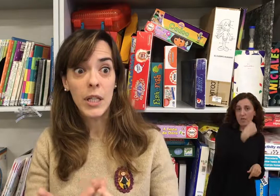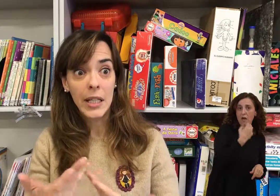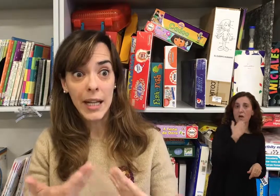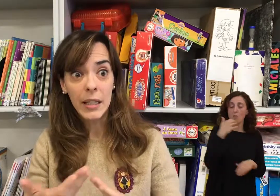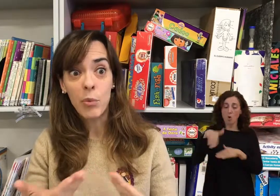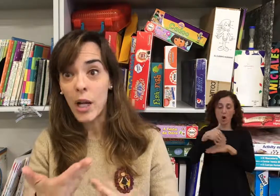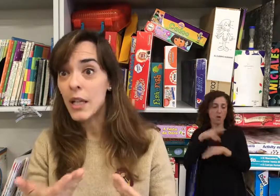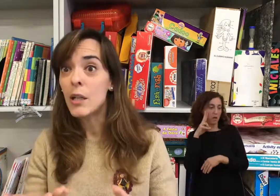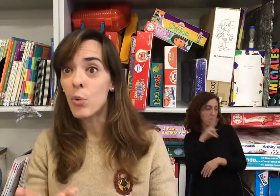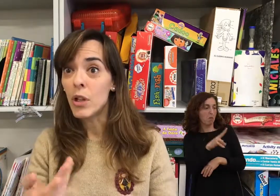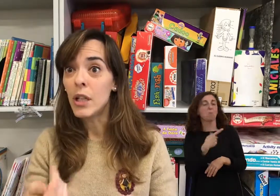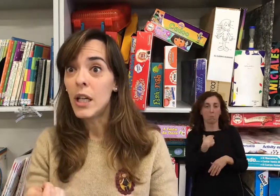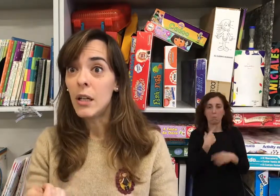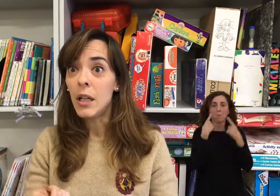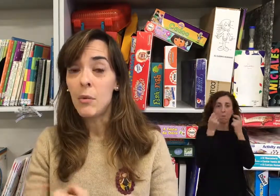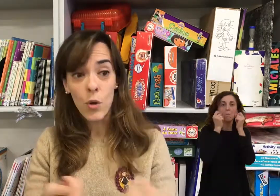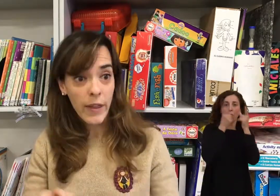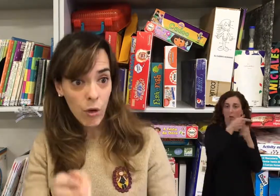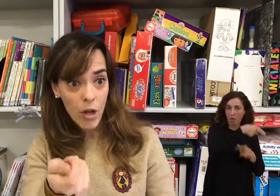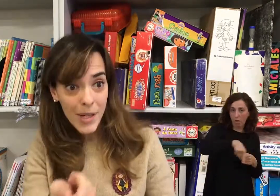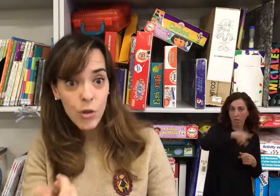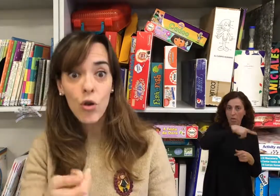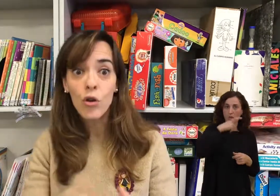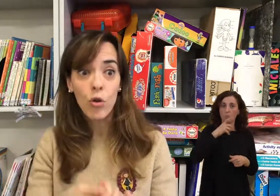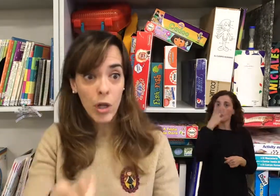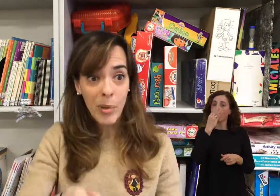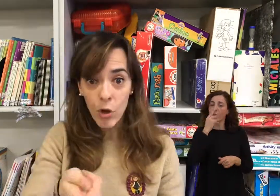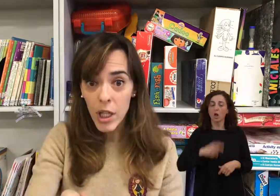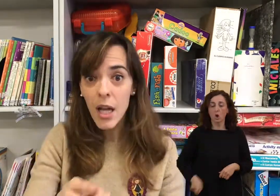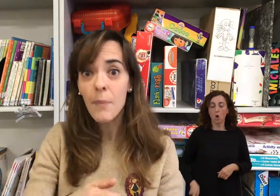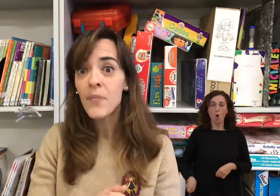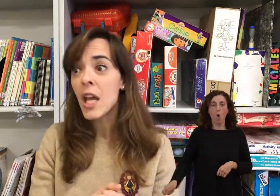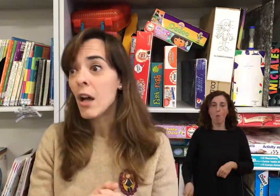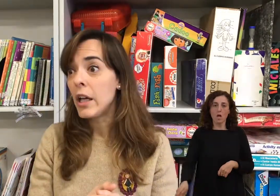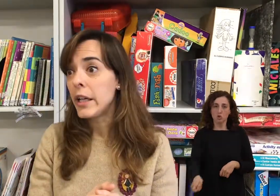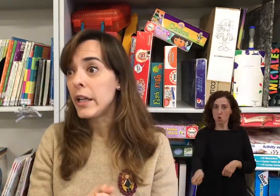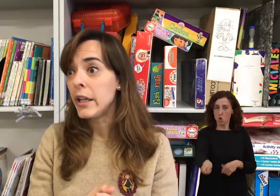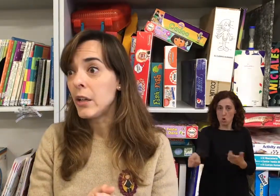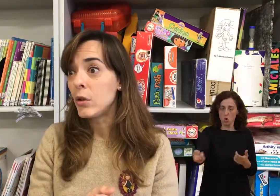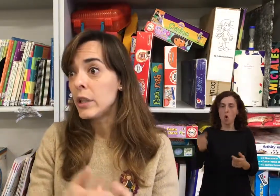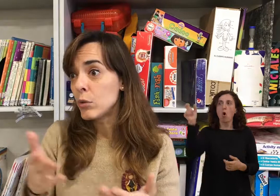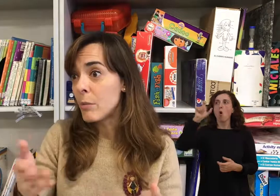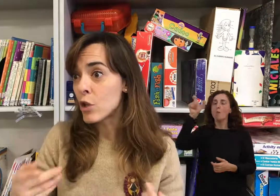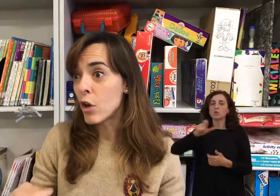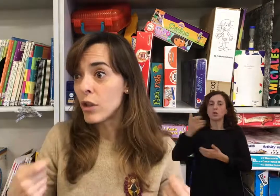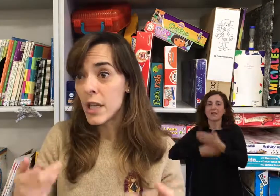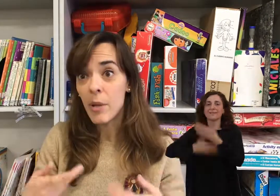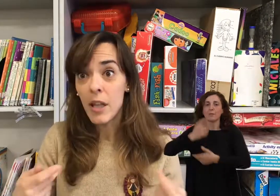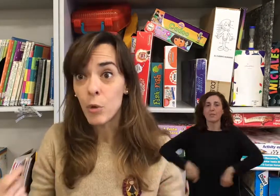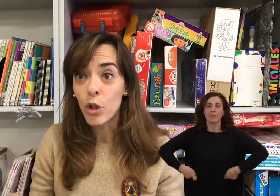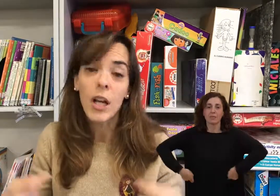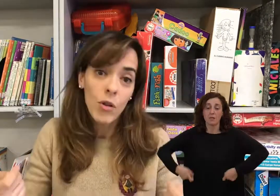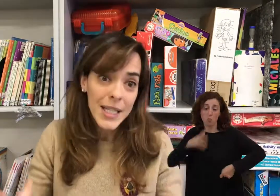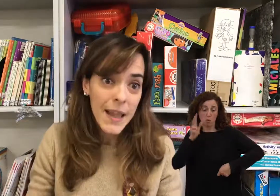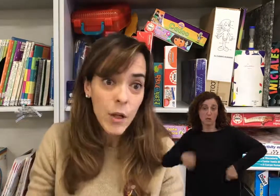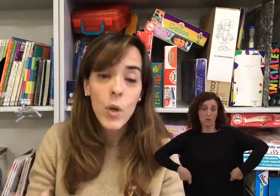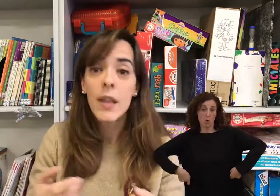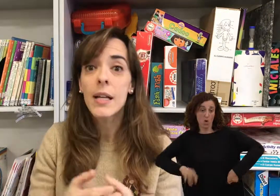la gente por la calle lo puede visualizar con el bastón, o con el parroguía, una persona con discapacidad motórica en la silla de ruedas,